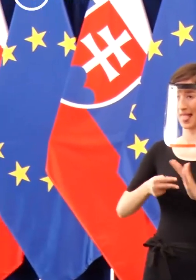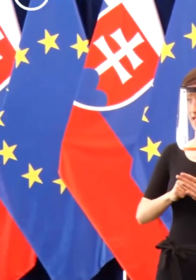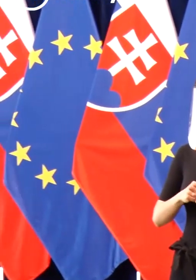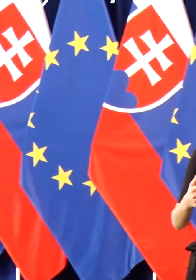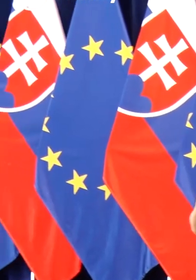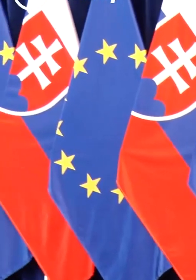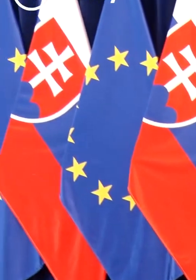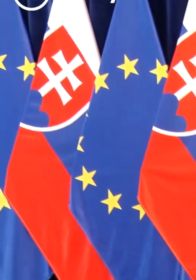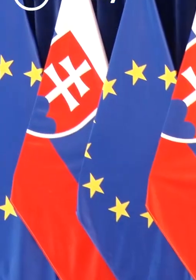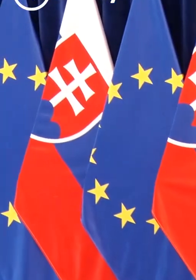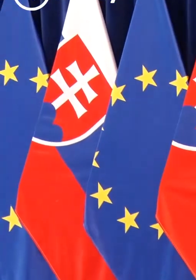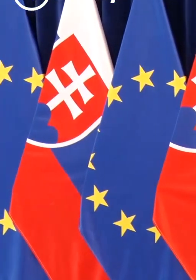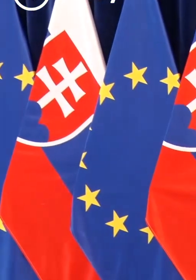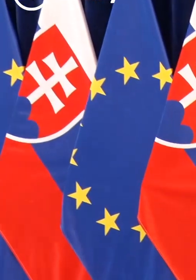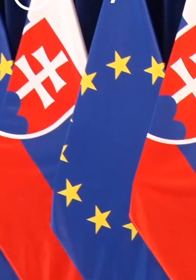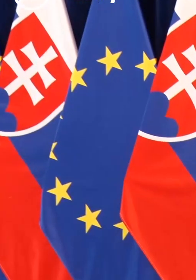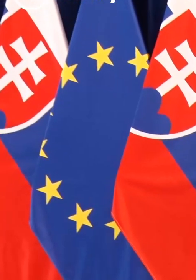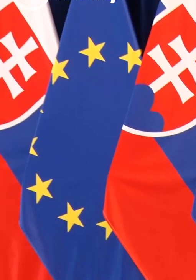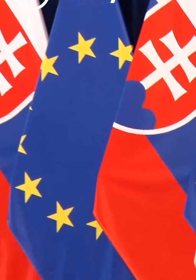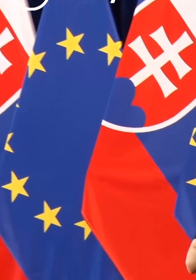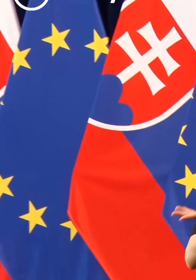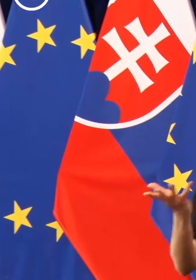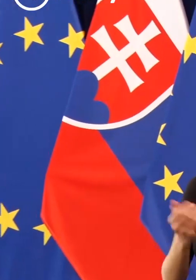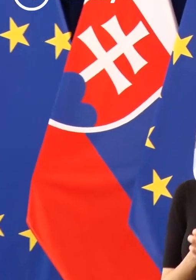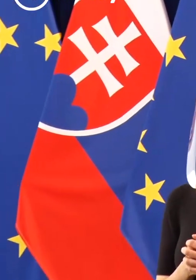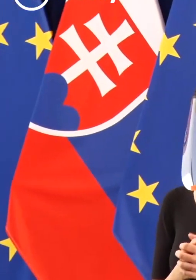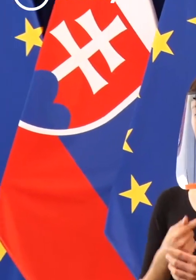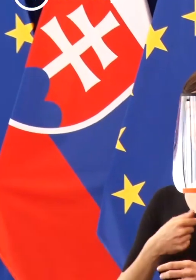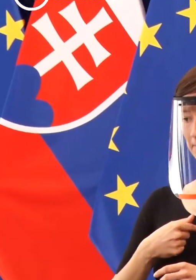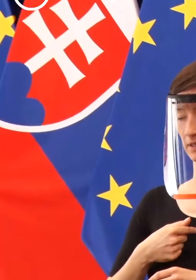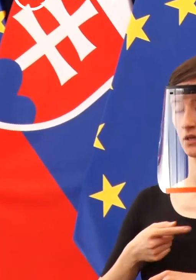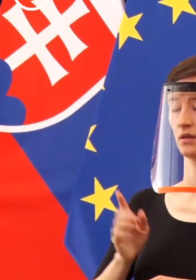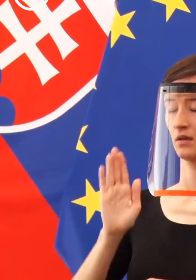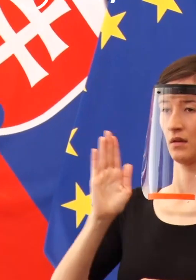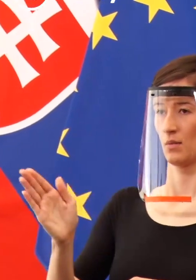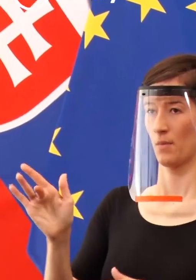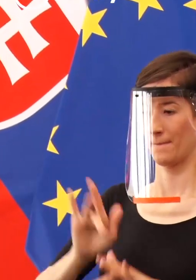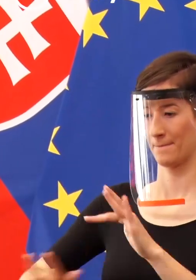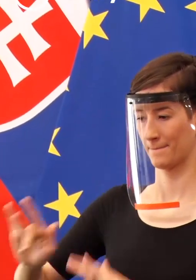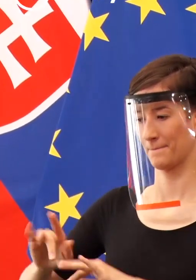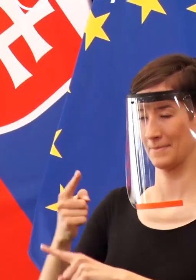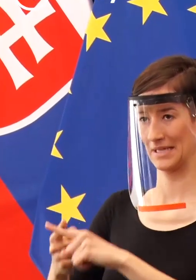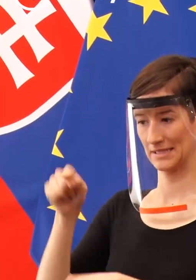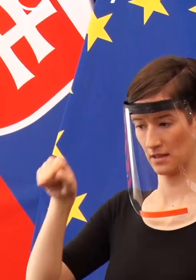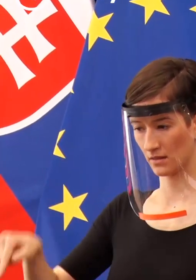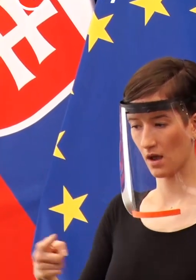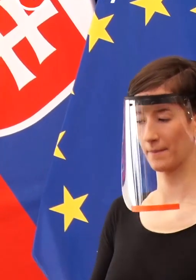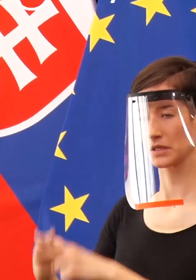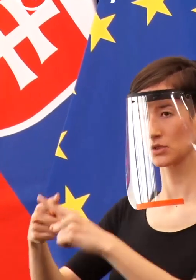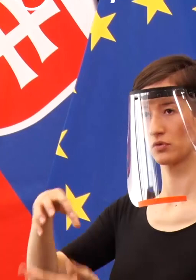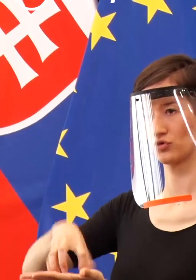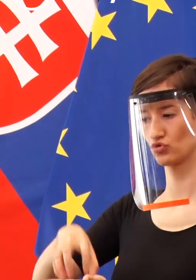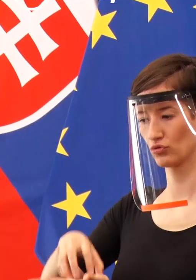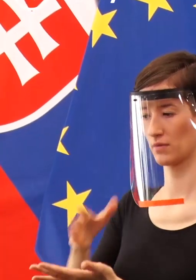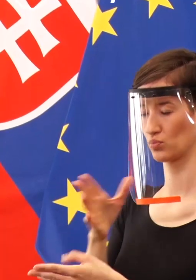Chceme ísť na miesto, ideme teraz práve na miesto. Chceme ho prerokovať s miestnými vlastne krízovými štábmi v